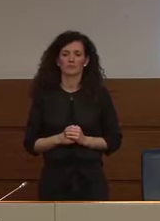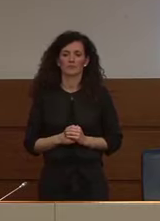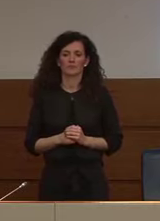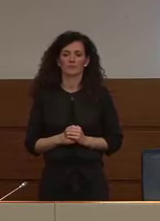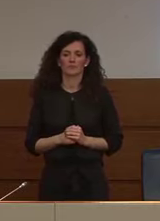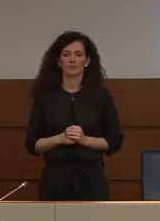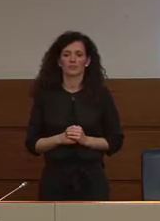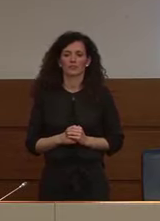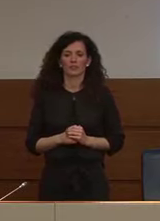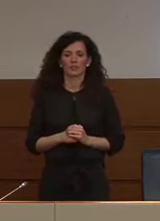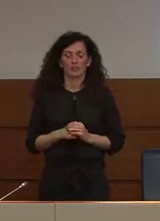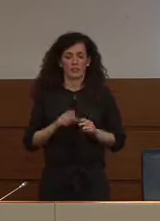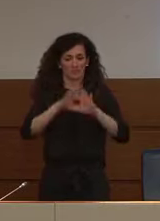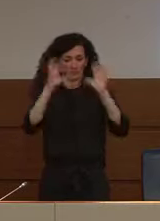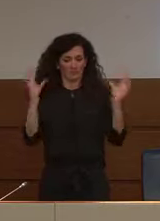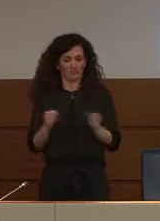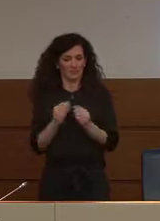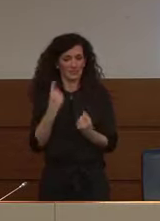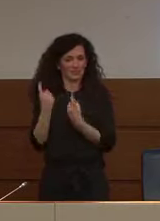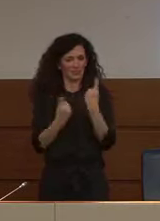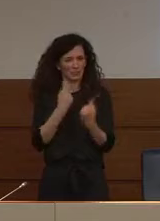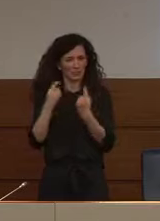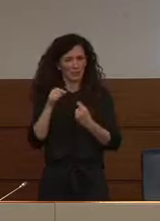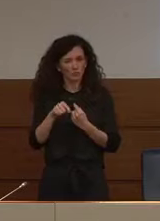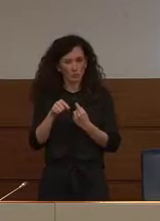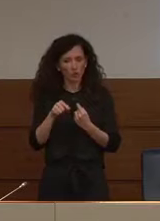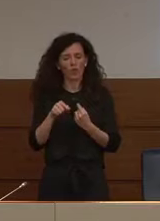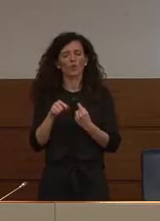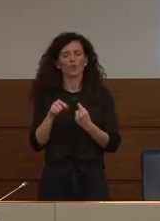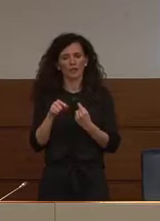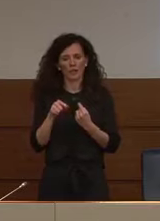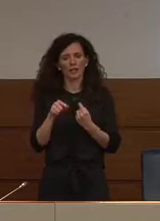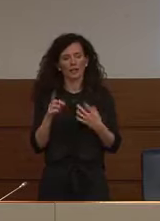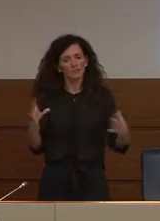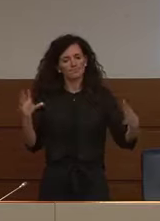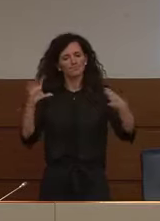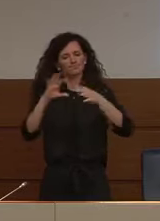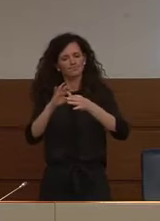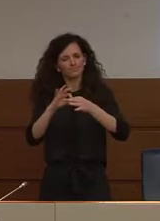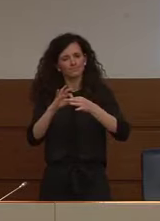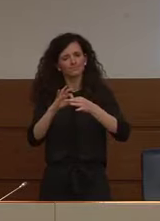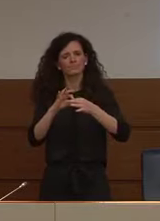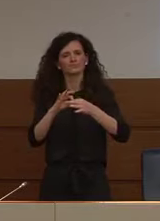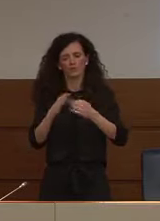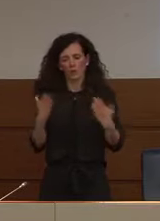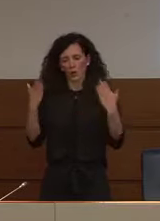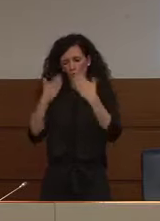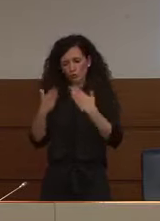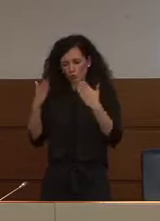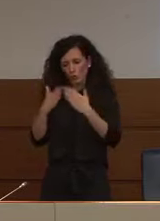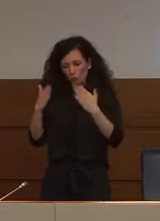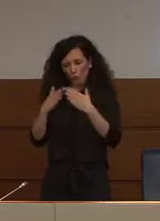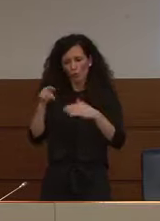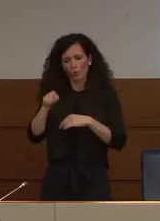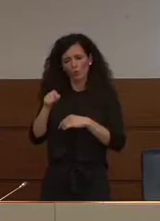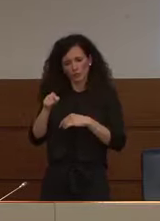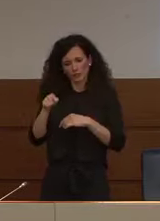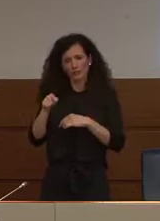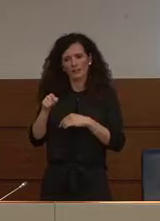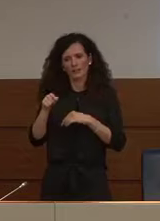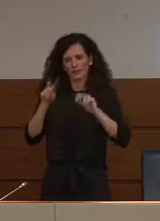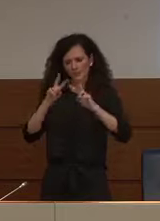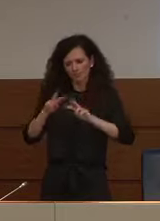imminente di studi rigorosamente condotti che vadano a testare